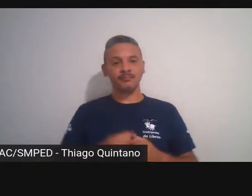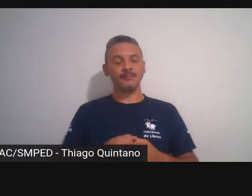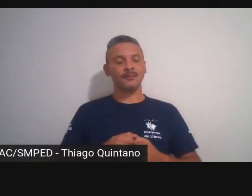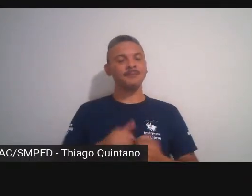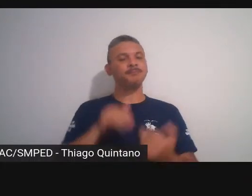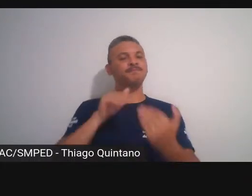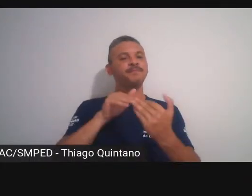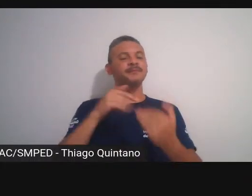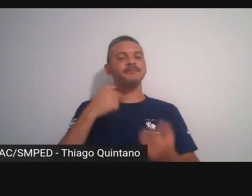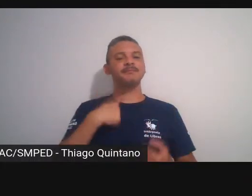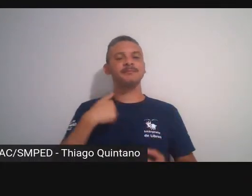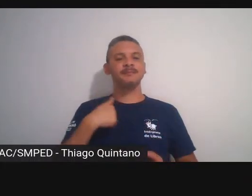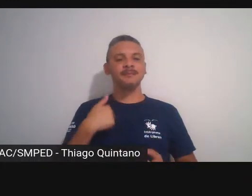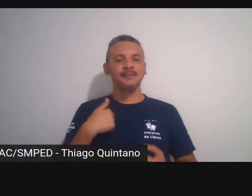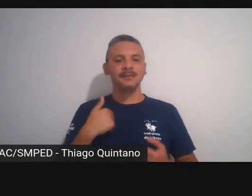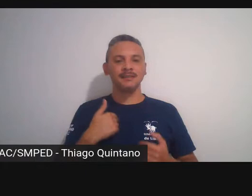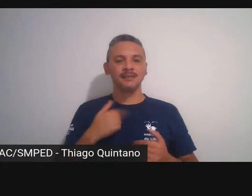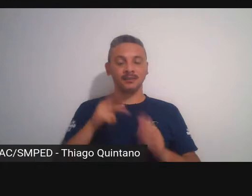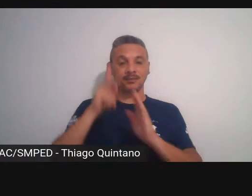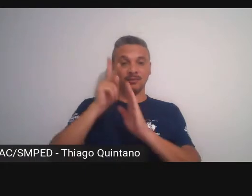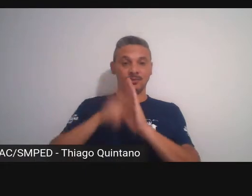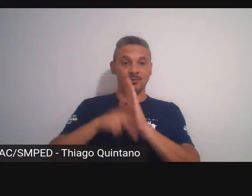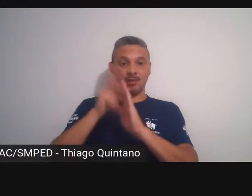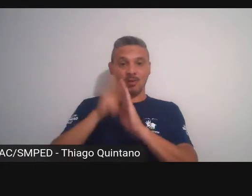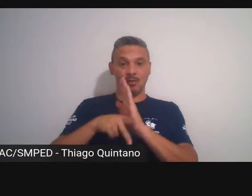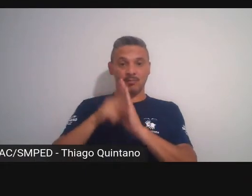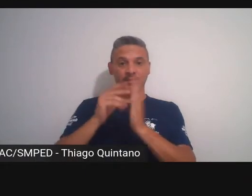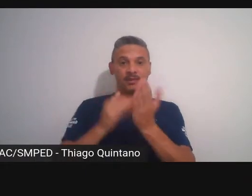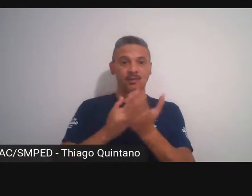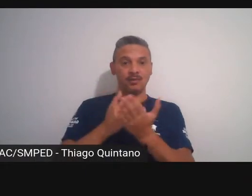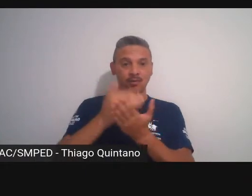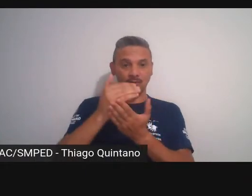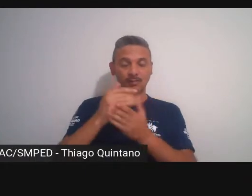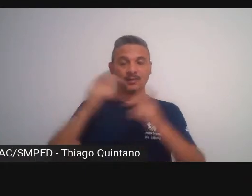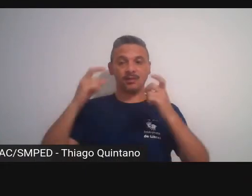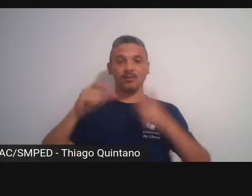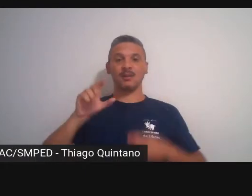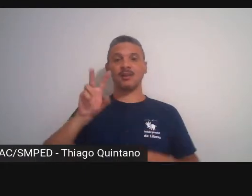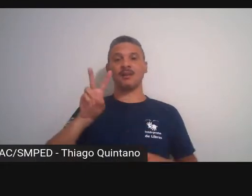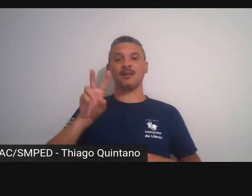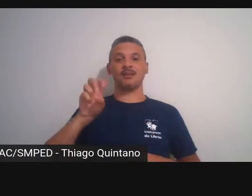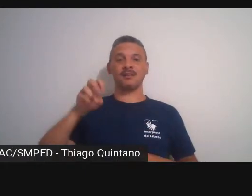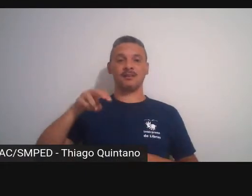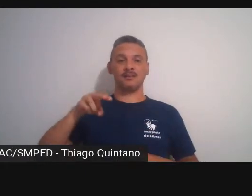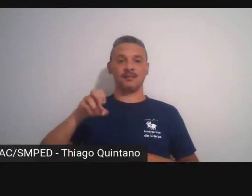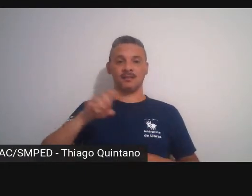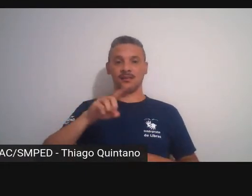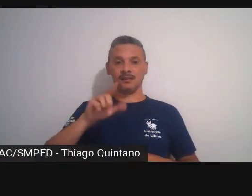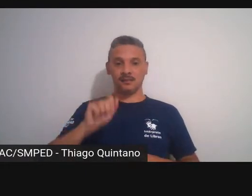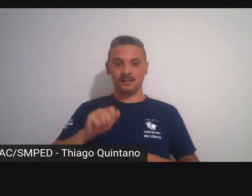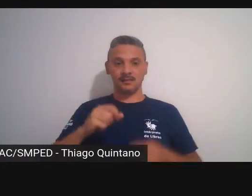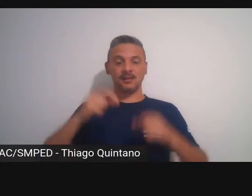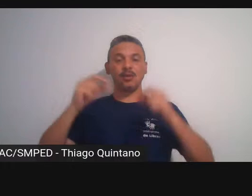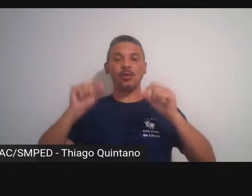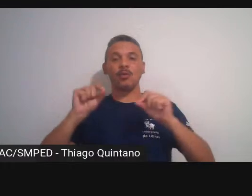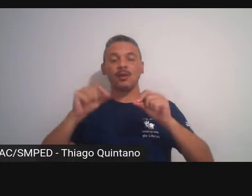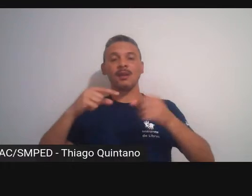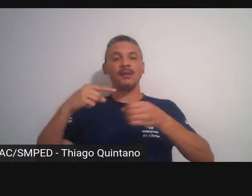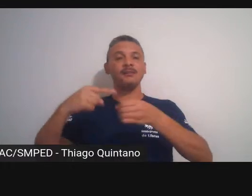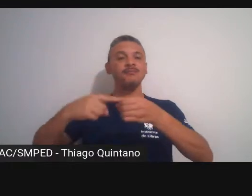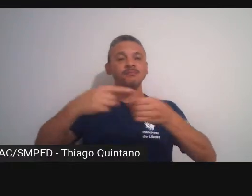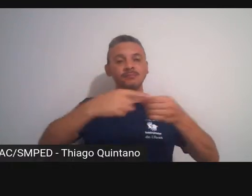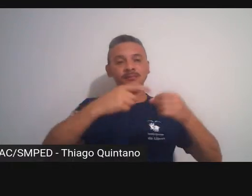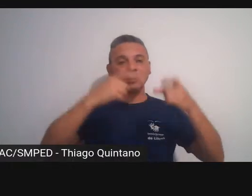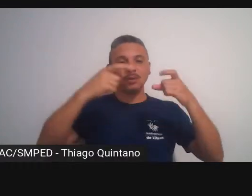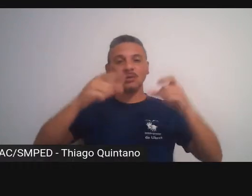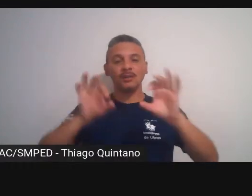coincidentemente quando eu estava desenvolvendo o projeto para a Bienal de Veneza que se tratava dos interiores que representavam o